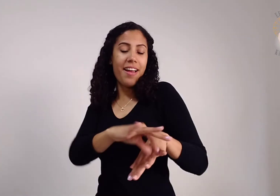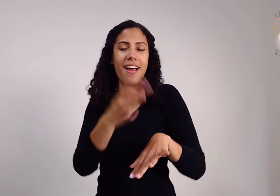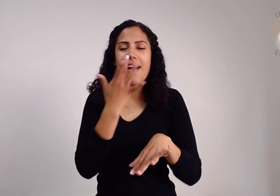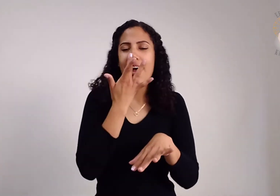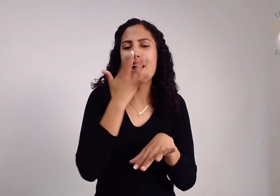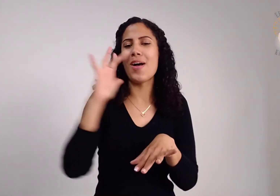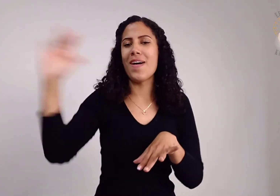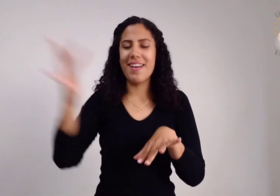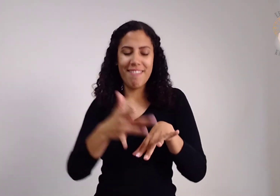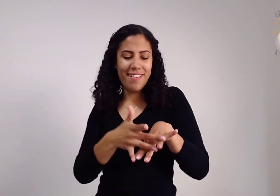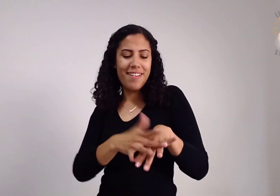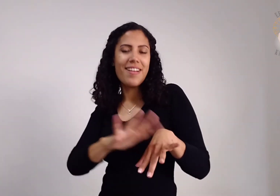vestida